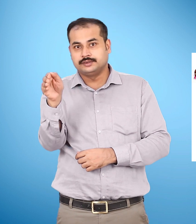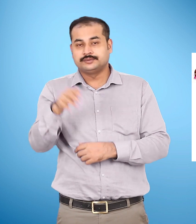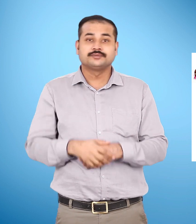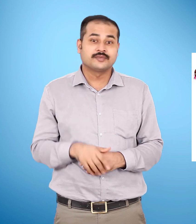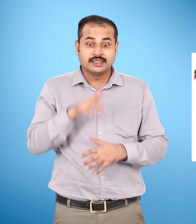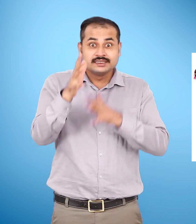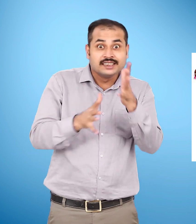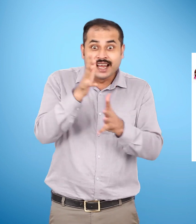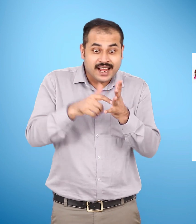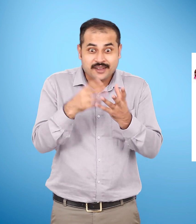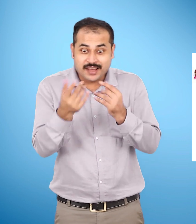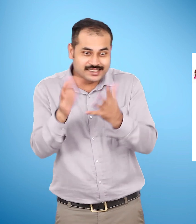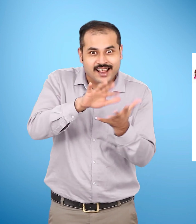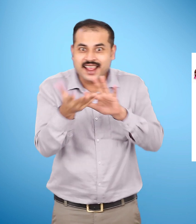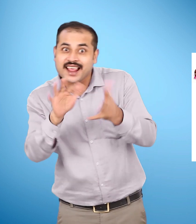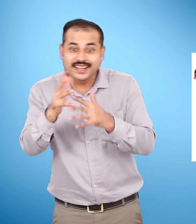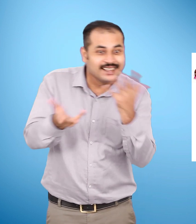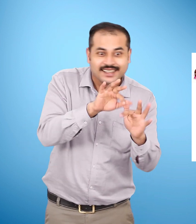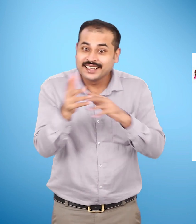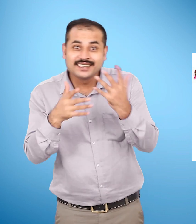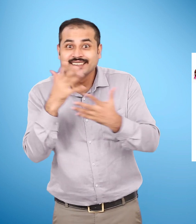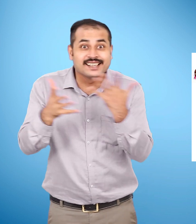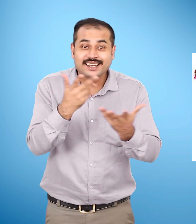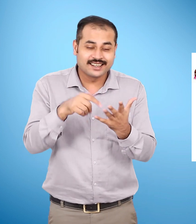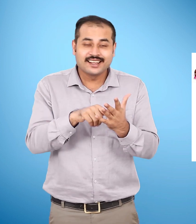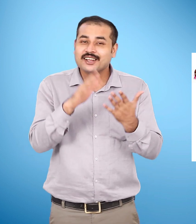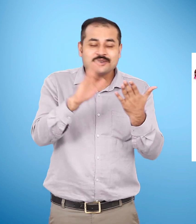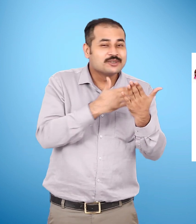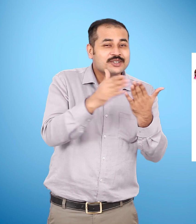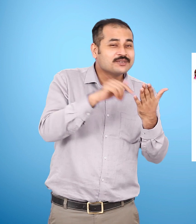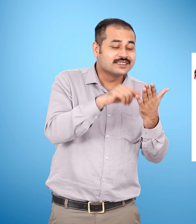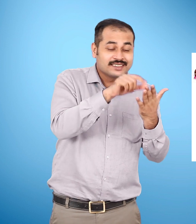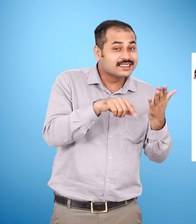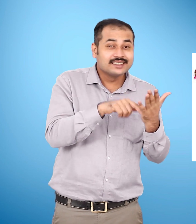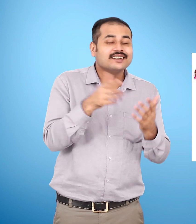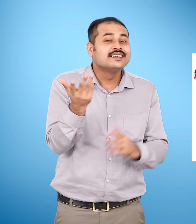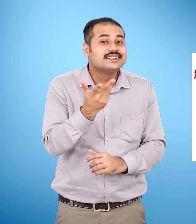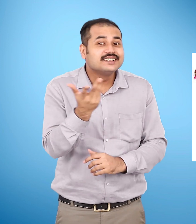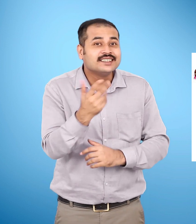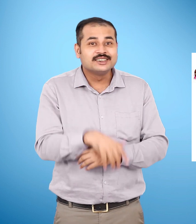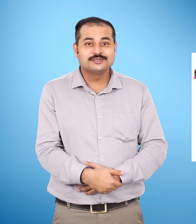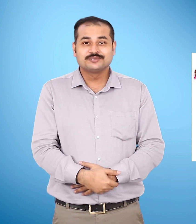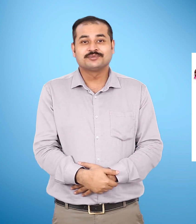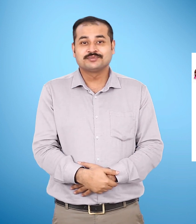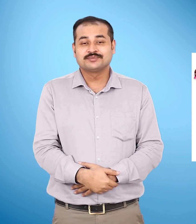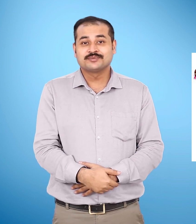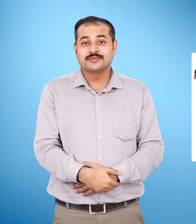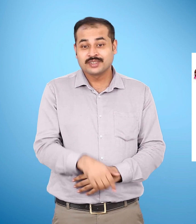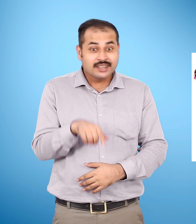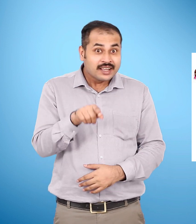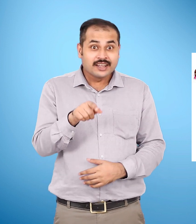अब जल्दी जल्दी बोल कर देखो जीब लड़ खड़ा गई न कैसी लगी कविता अब